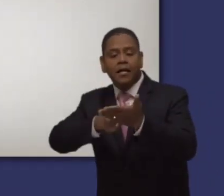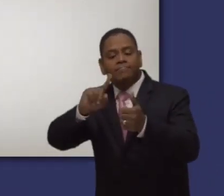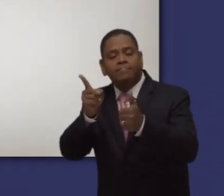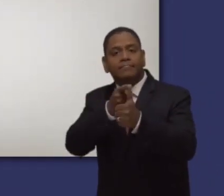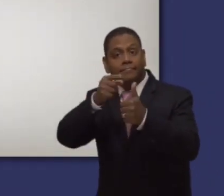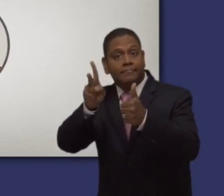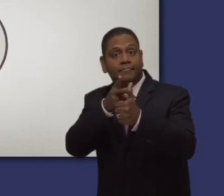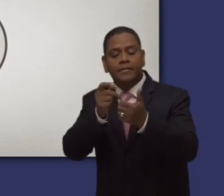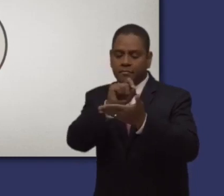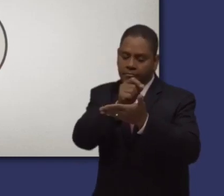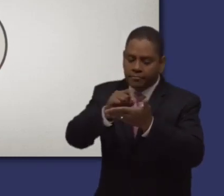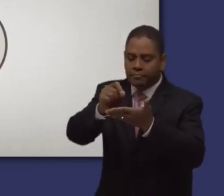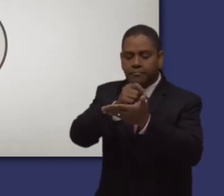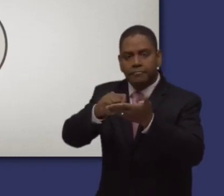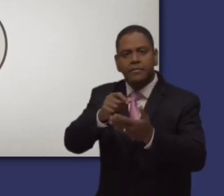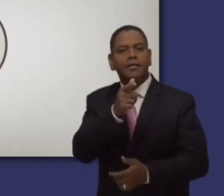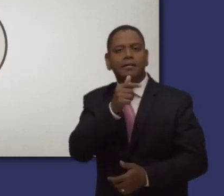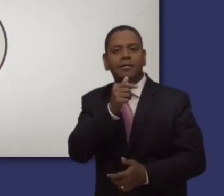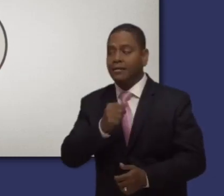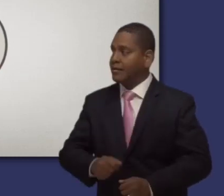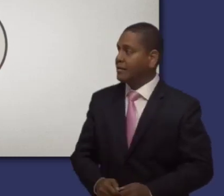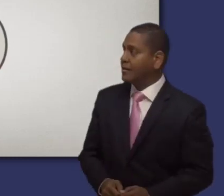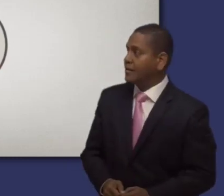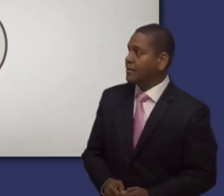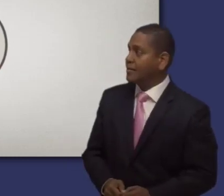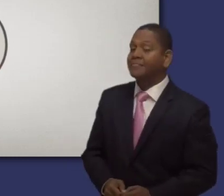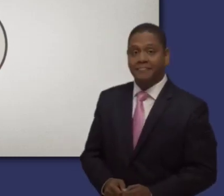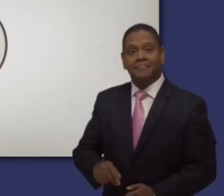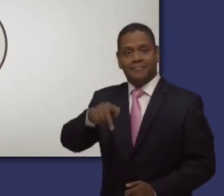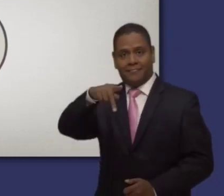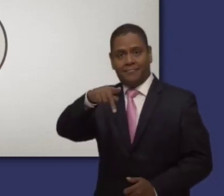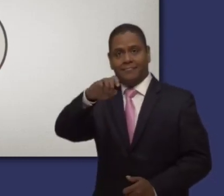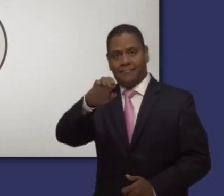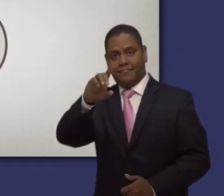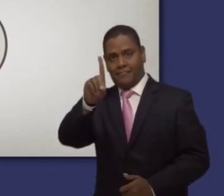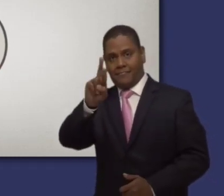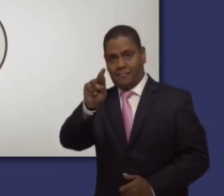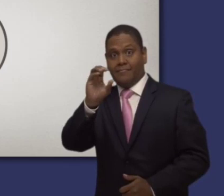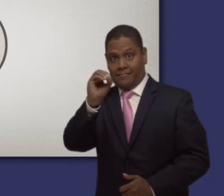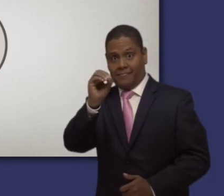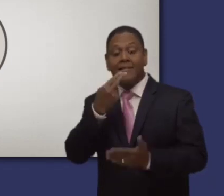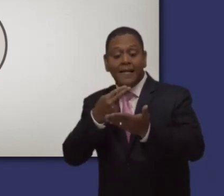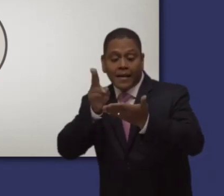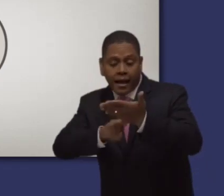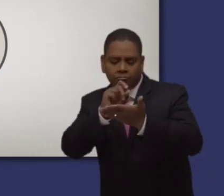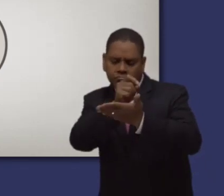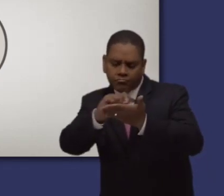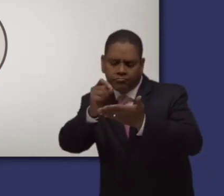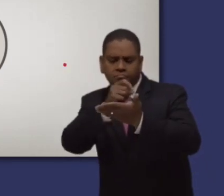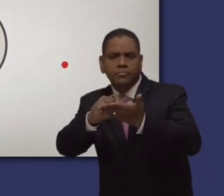El apóstol Pedro dice que él mismo escribió las dos cartas inspiradas que llevan su nombre, primera y segunda de Pedro.